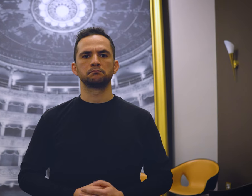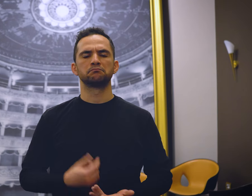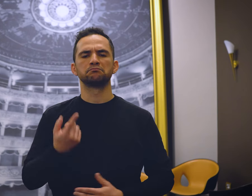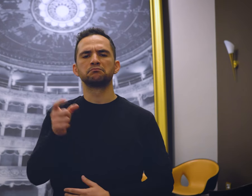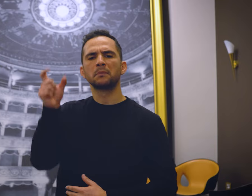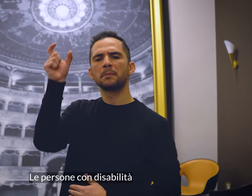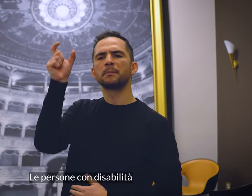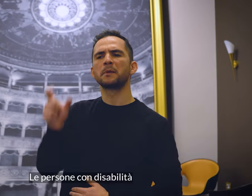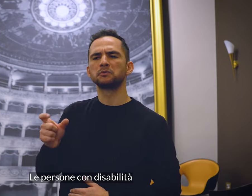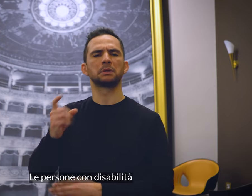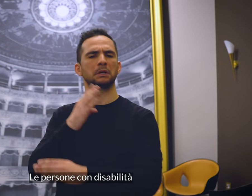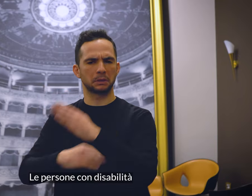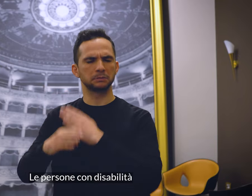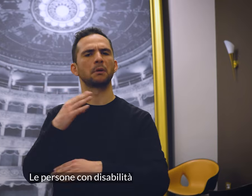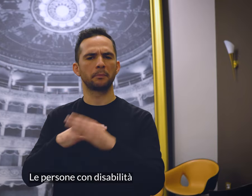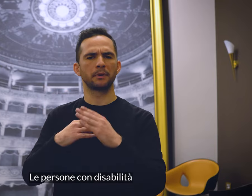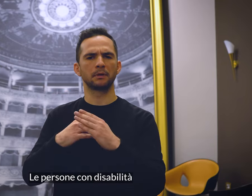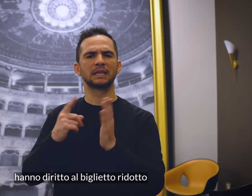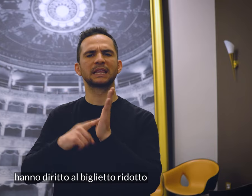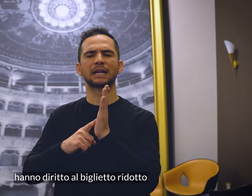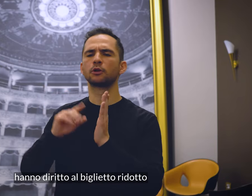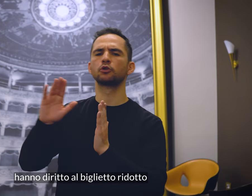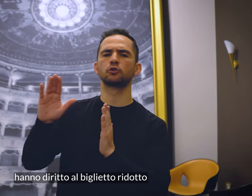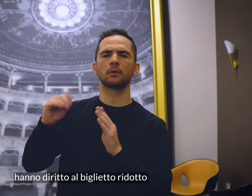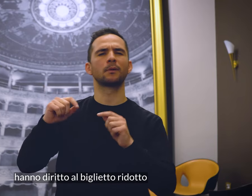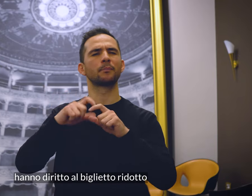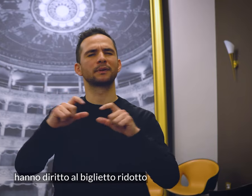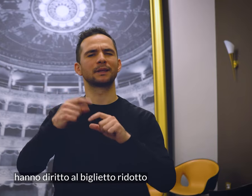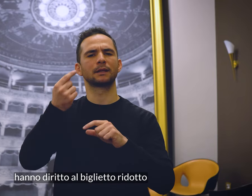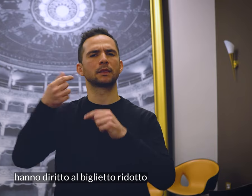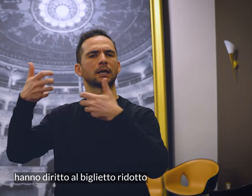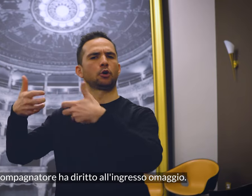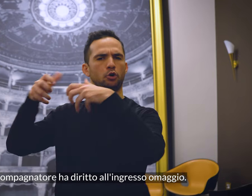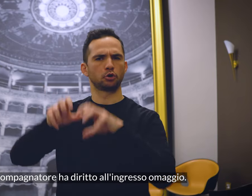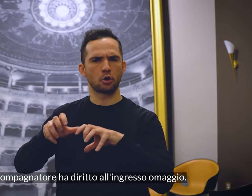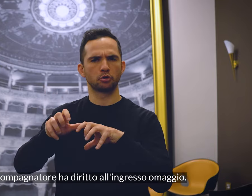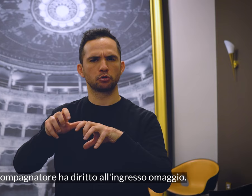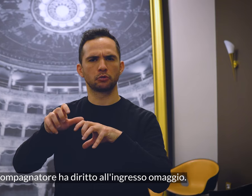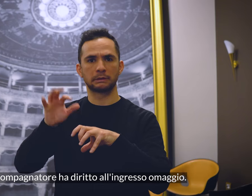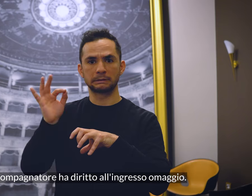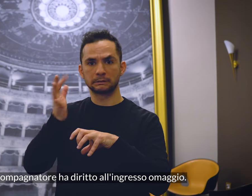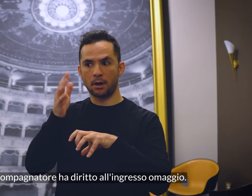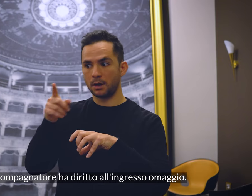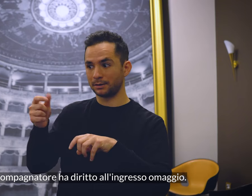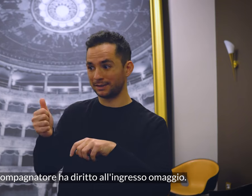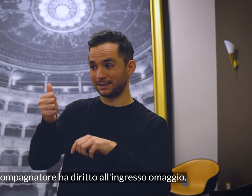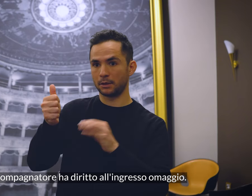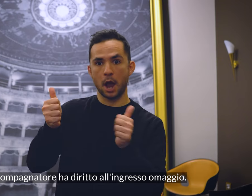Le persone con disabilità hanno diritto al biglietto ridotto e l'accompagnatore ha diritto